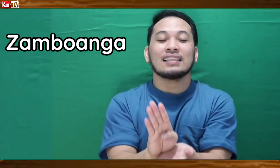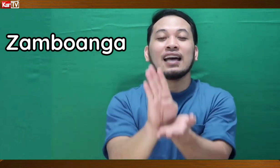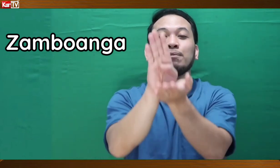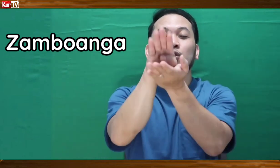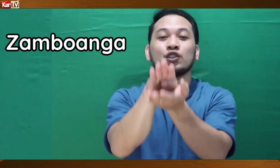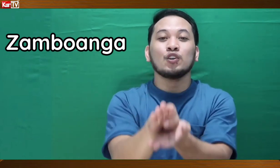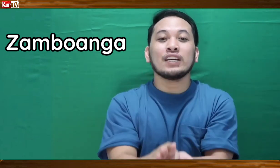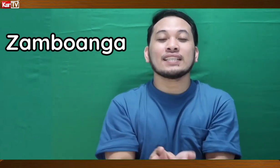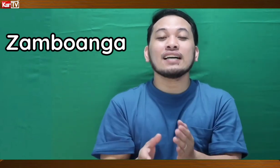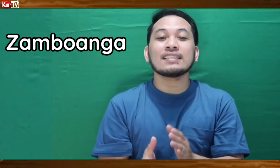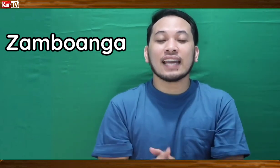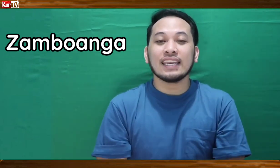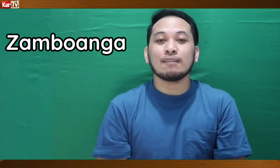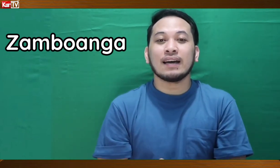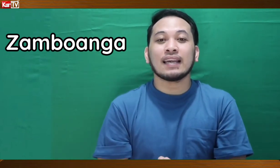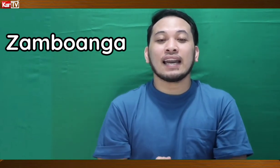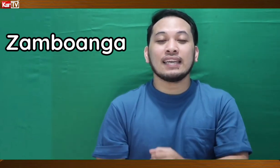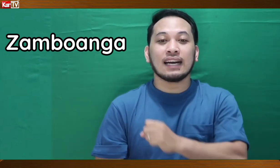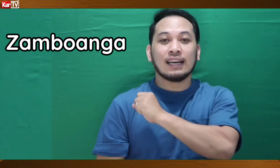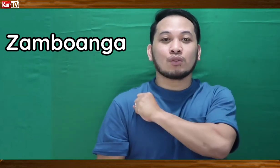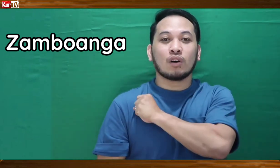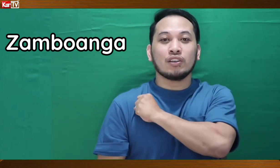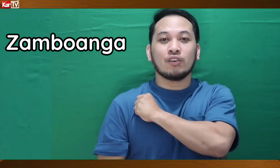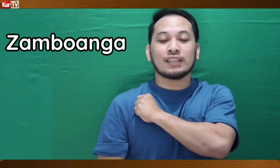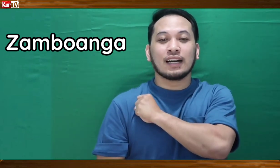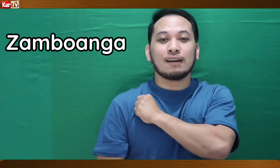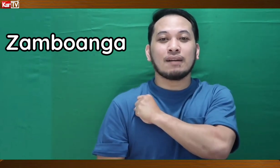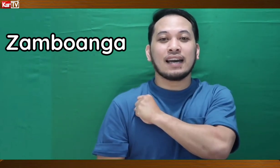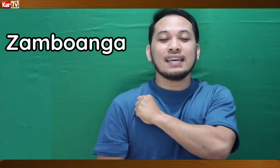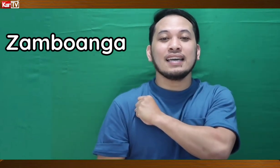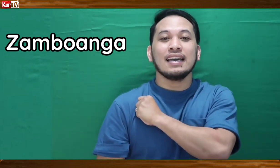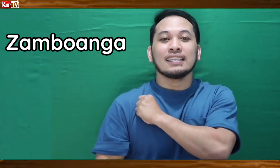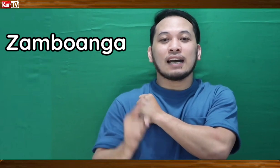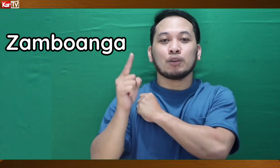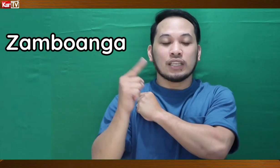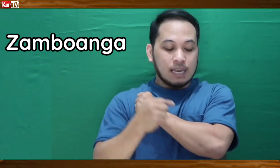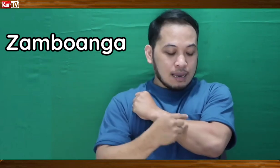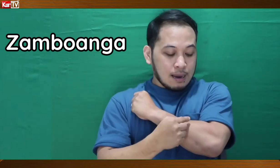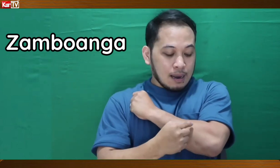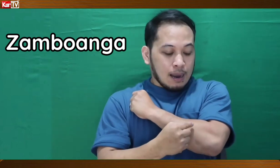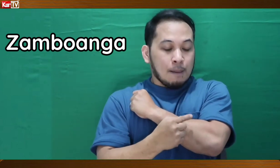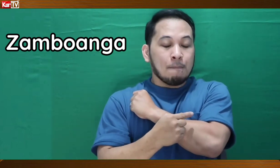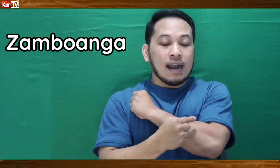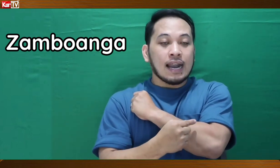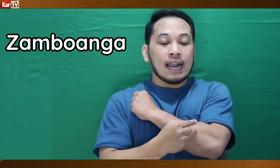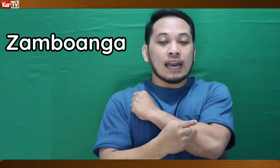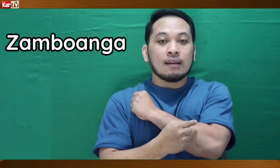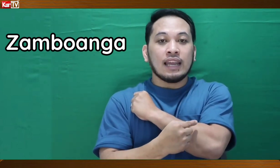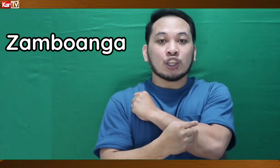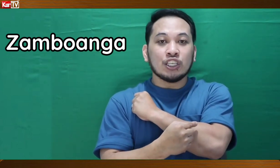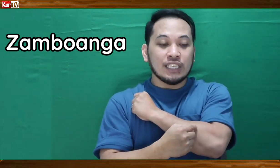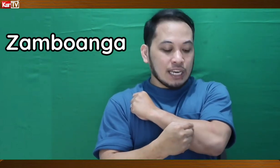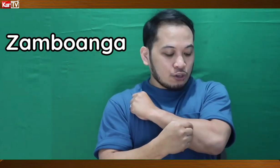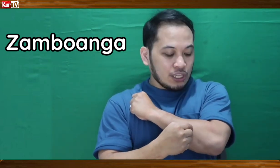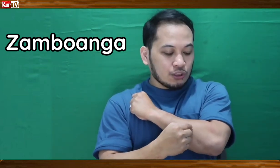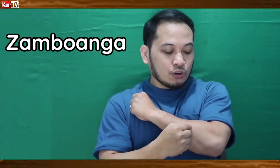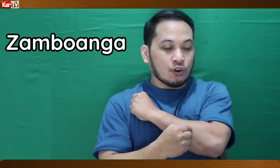At tapos, yung isang sign naman ay nakaganto kayo ang isang kamay. Tapos, mag-letter Z kayo dito.